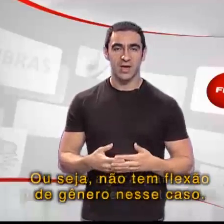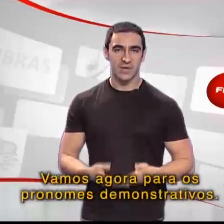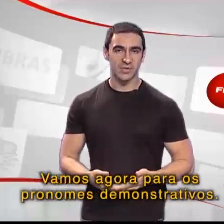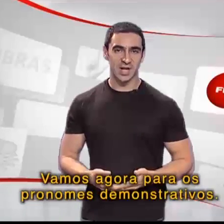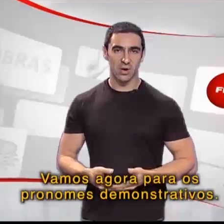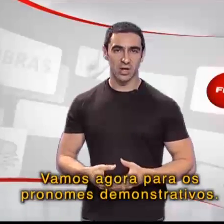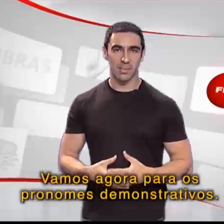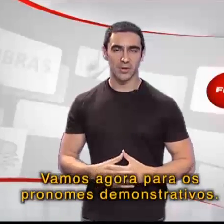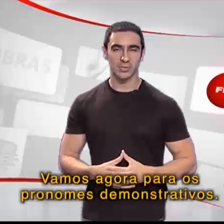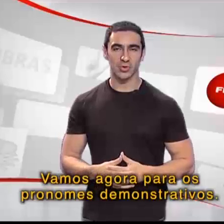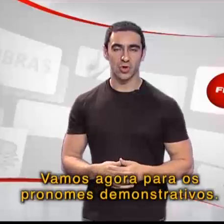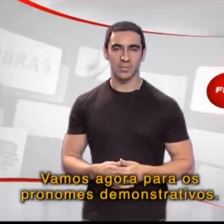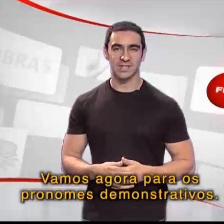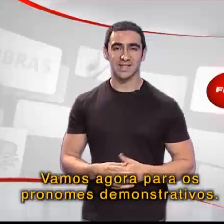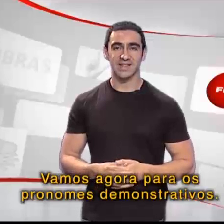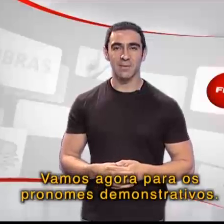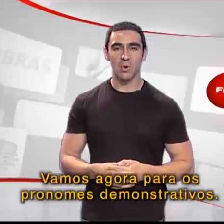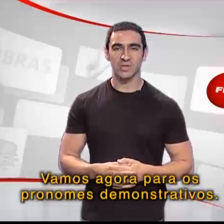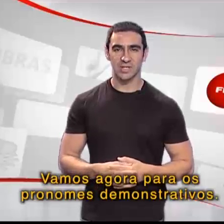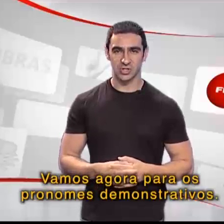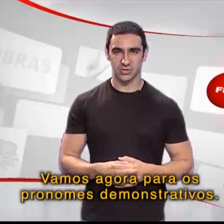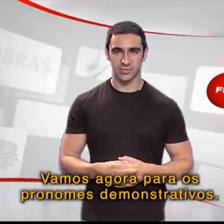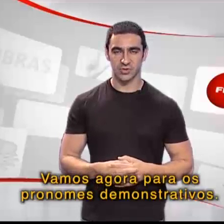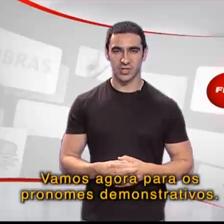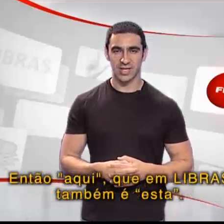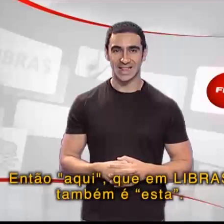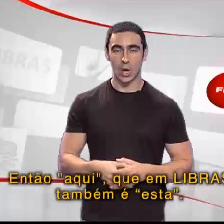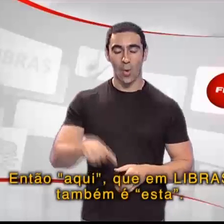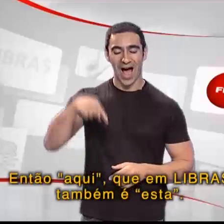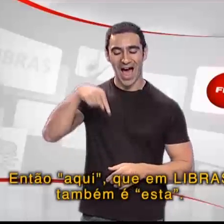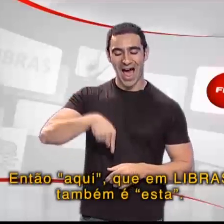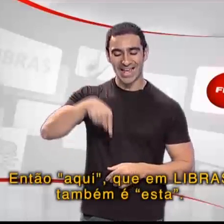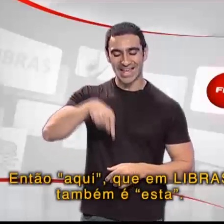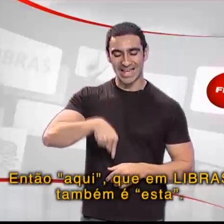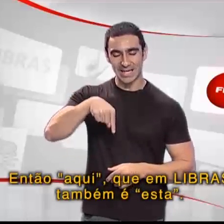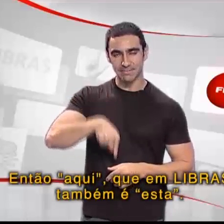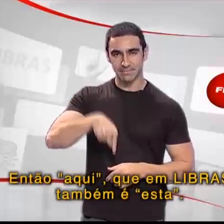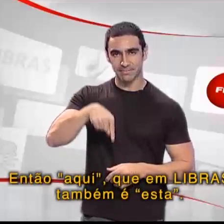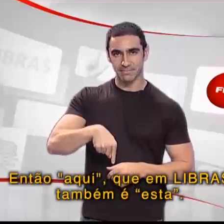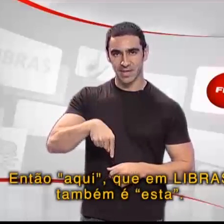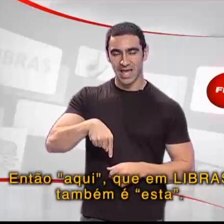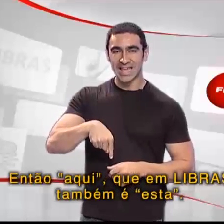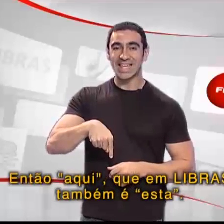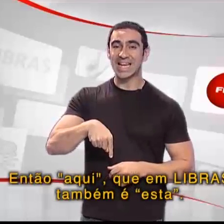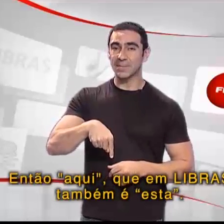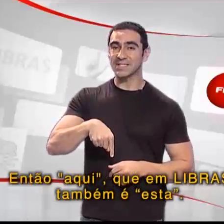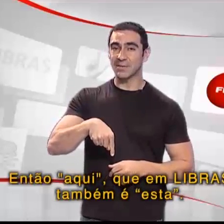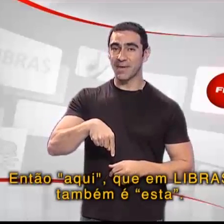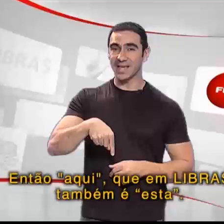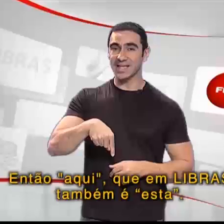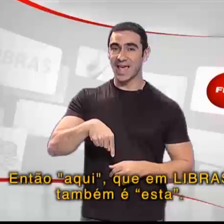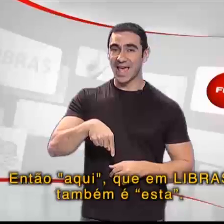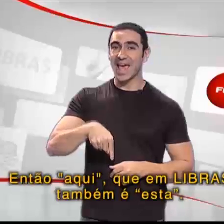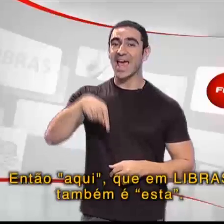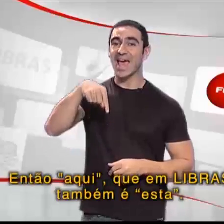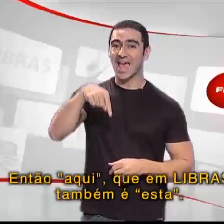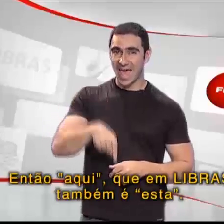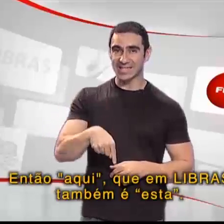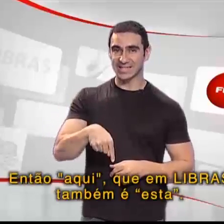Vamos agora para os pronomes demonstrativos. Então, aqui, que em Libras também é esta.